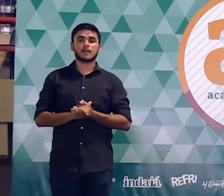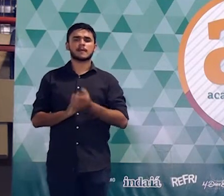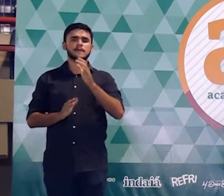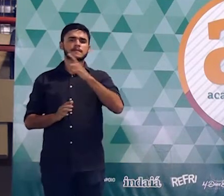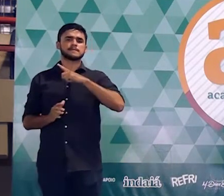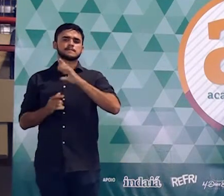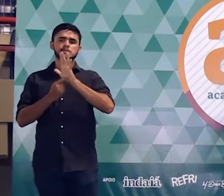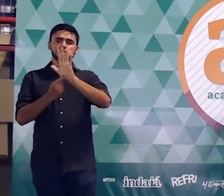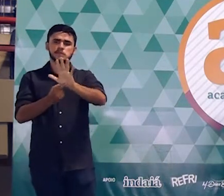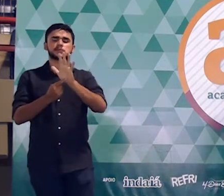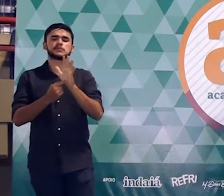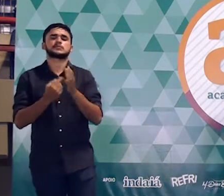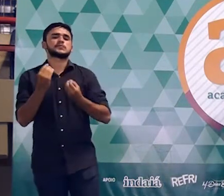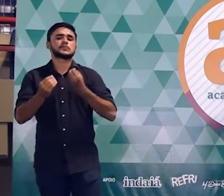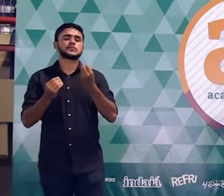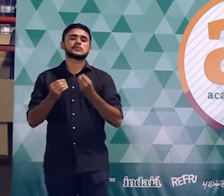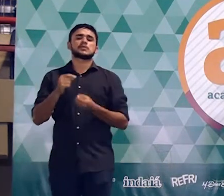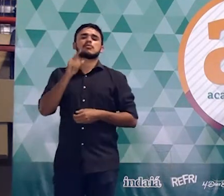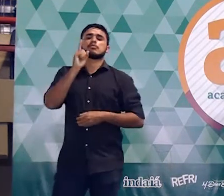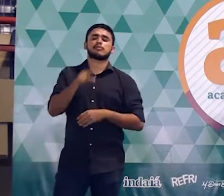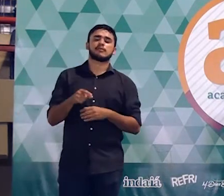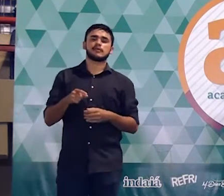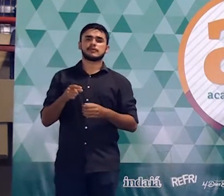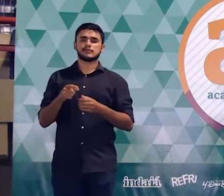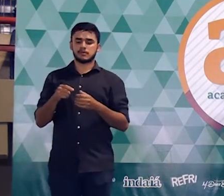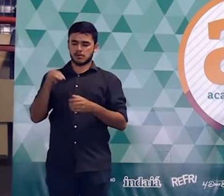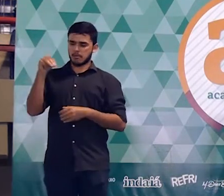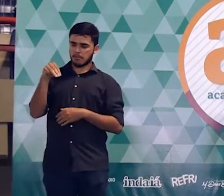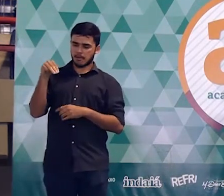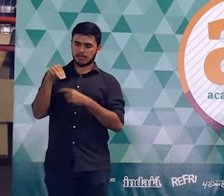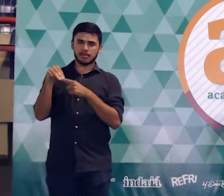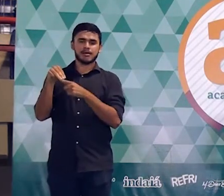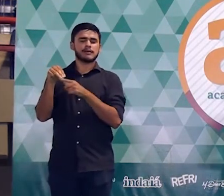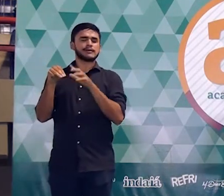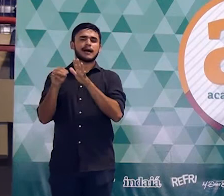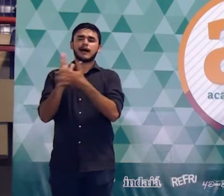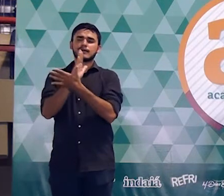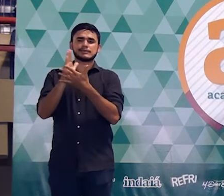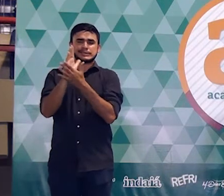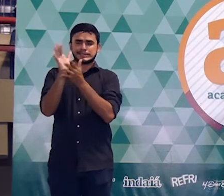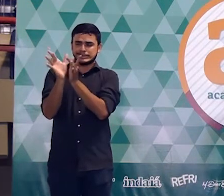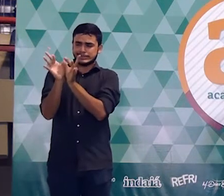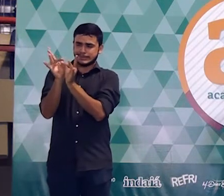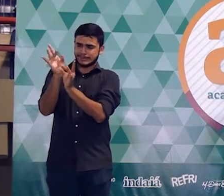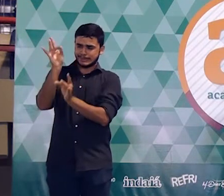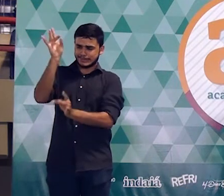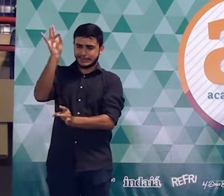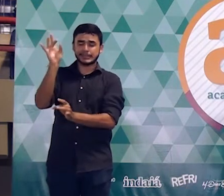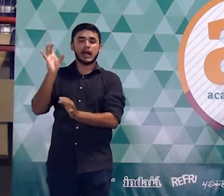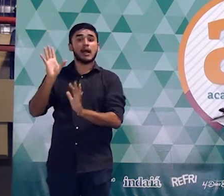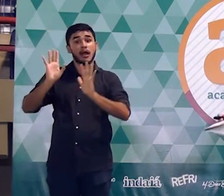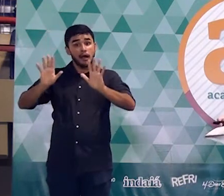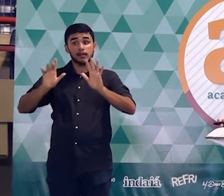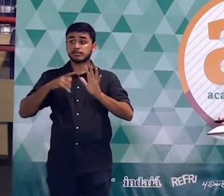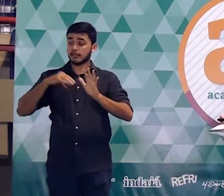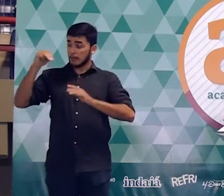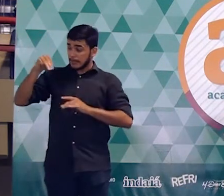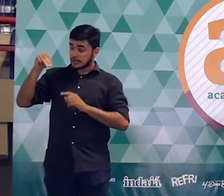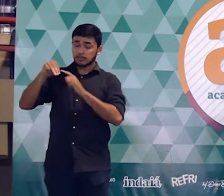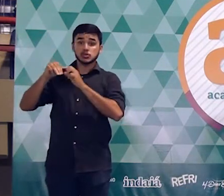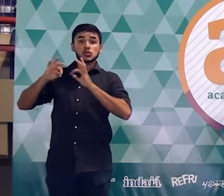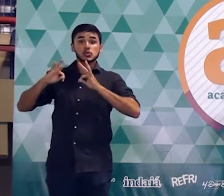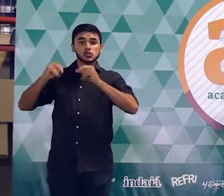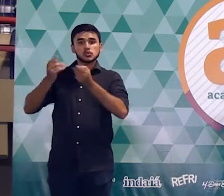Muitas vezes a gente fica se questionando assim, Alexandre, matemática é um assunto que é muito extenso. Se eu for estudar tudo da matemática,